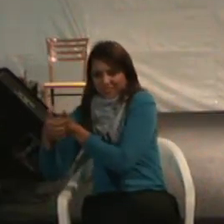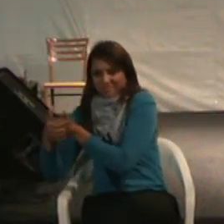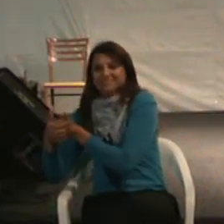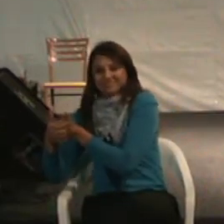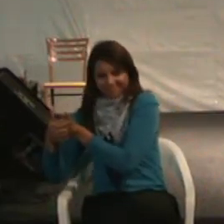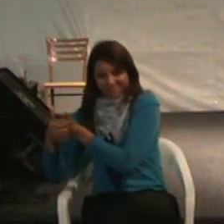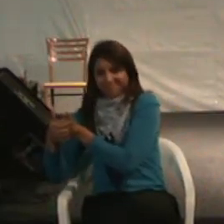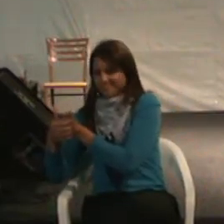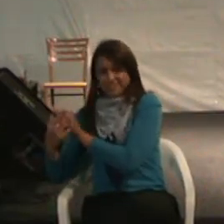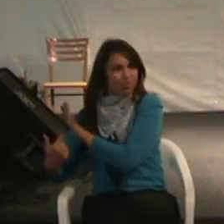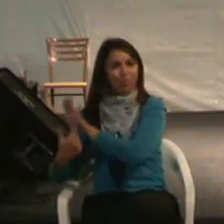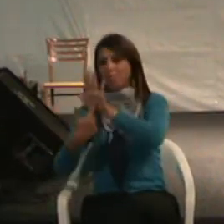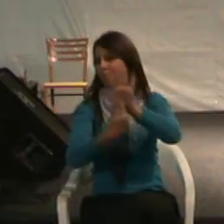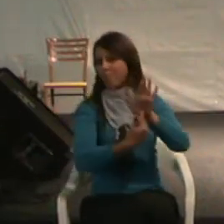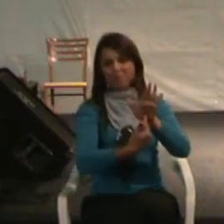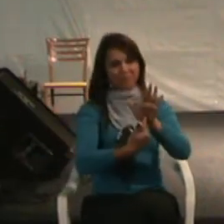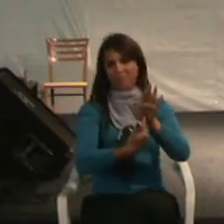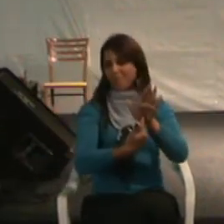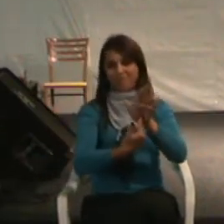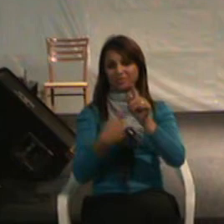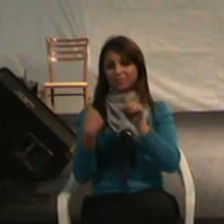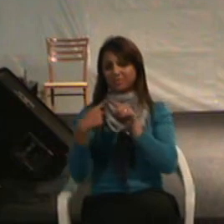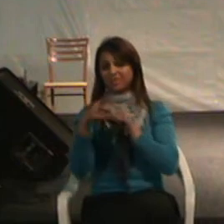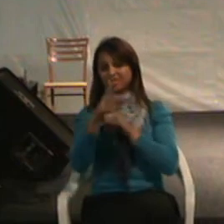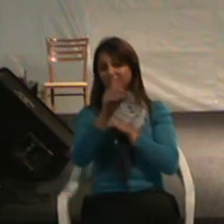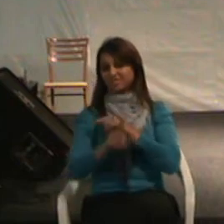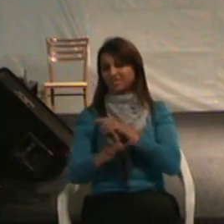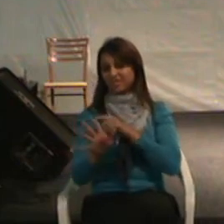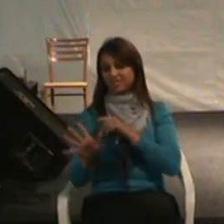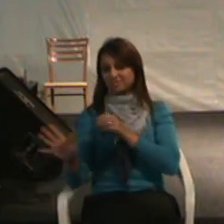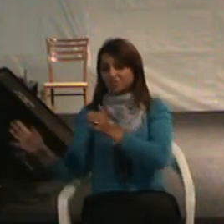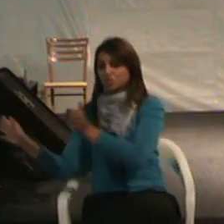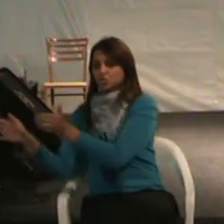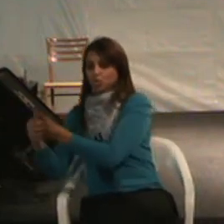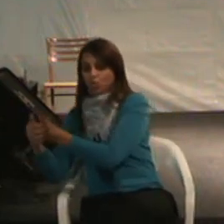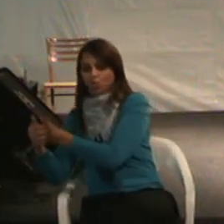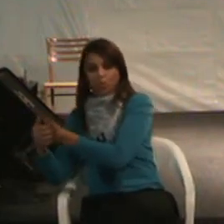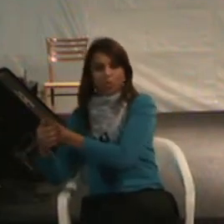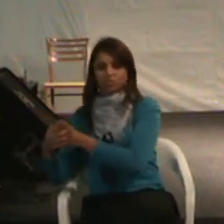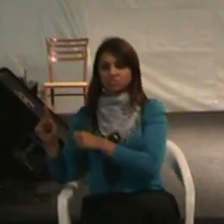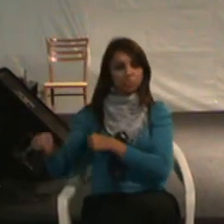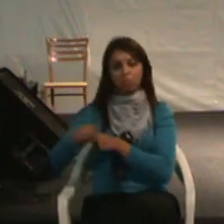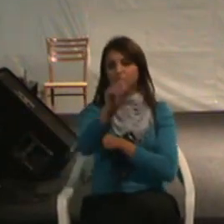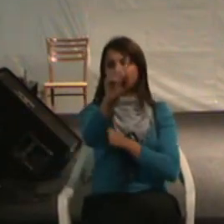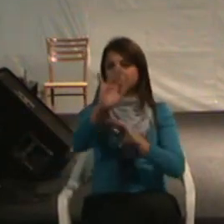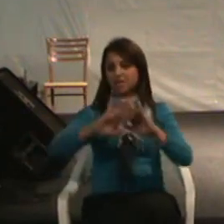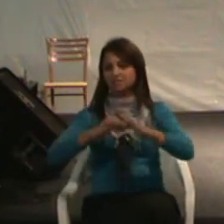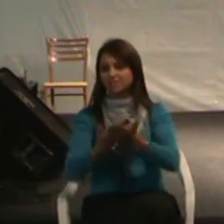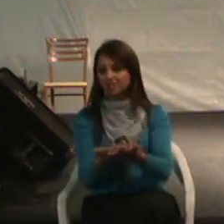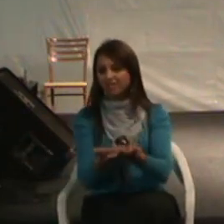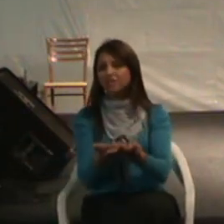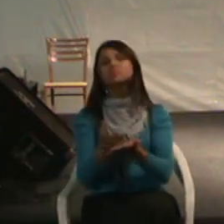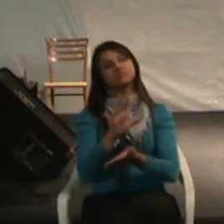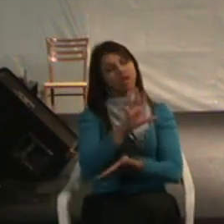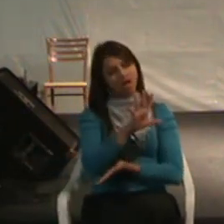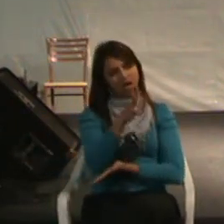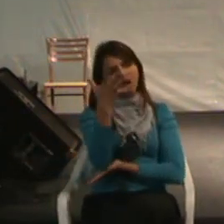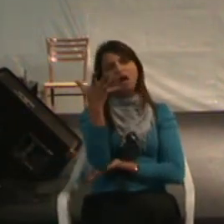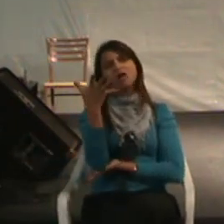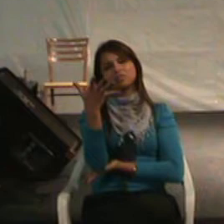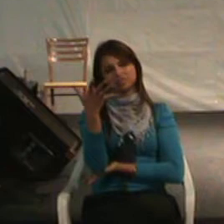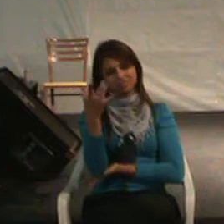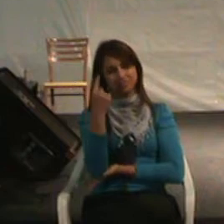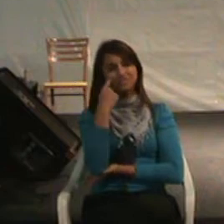Não mostram ele para a sociedade, para o trabalho, para a escola. Isso acontece, vocês não imaginam